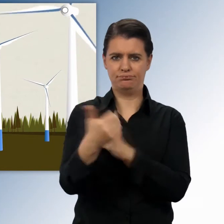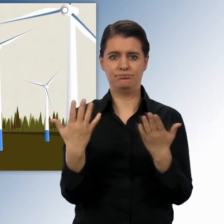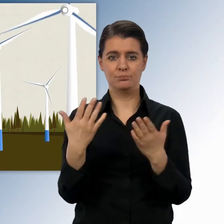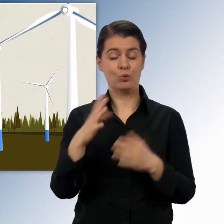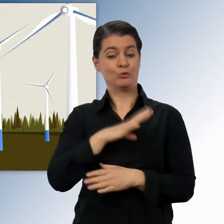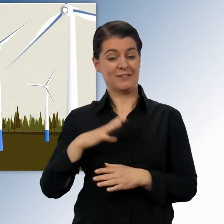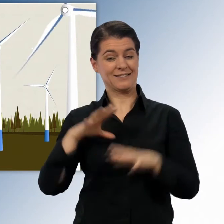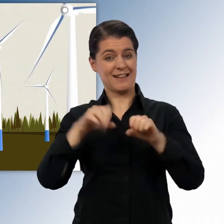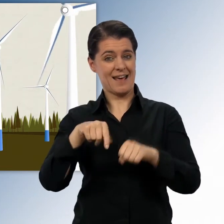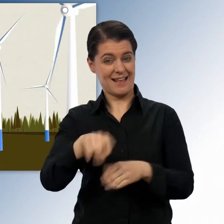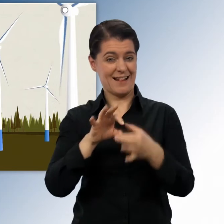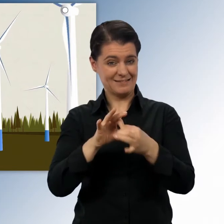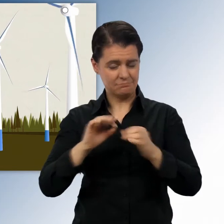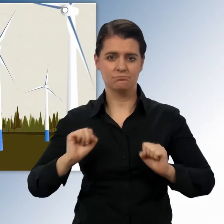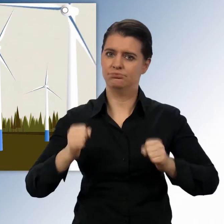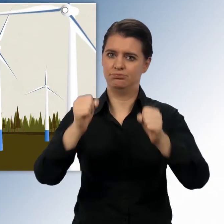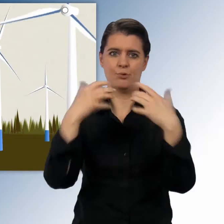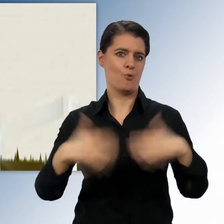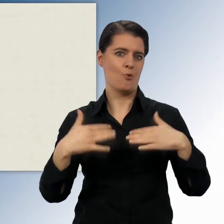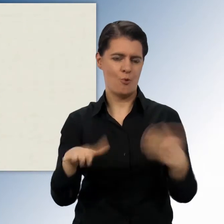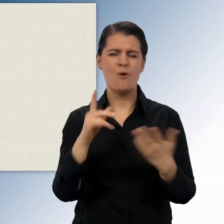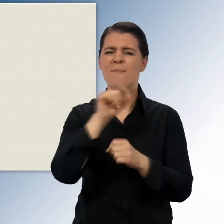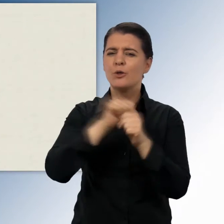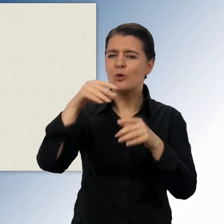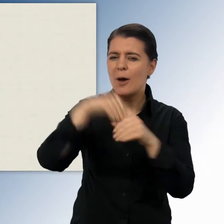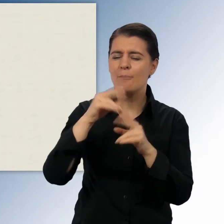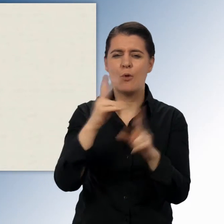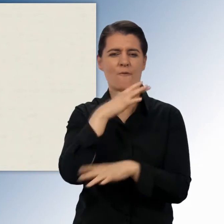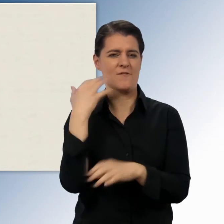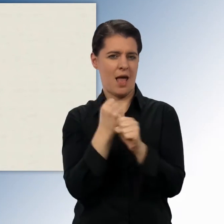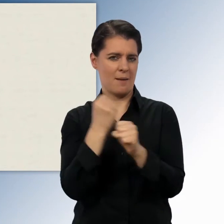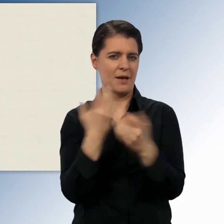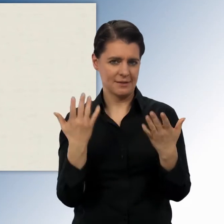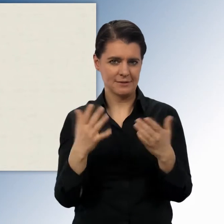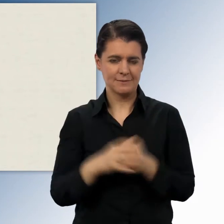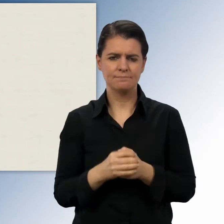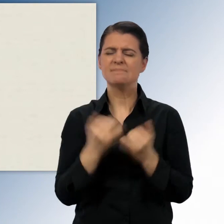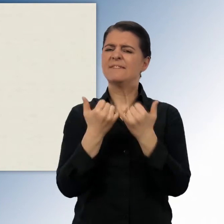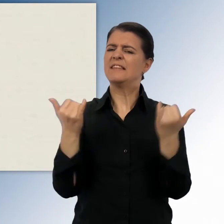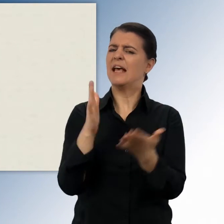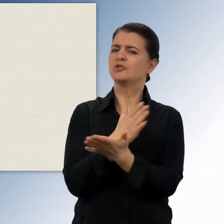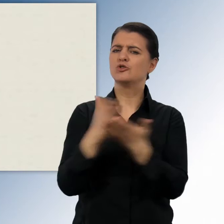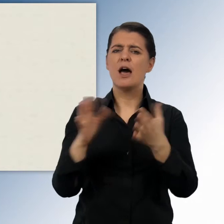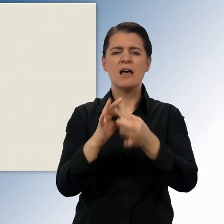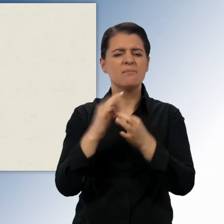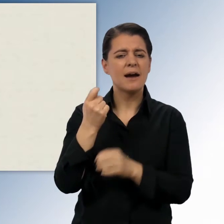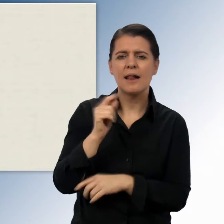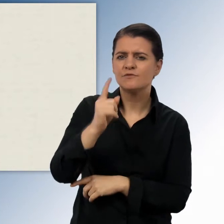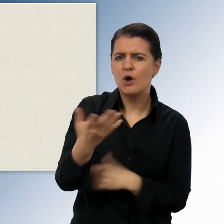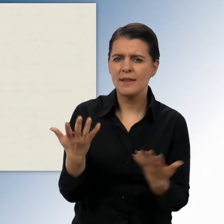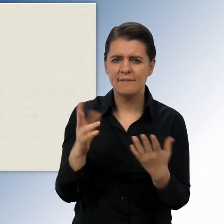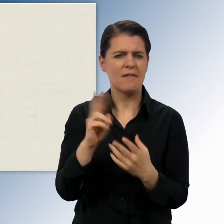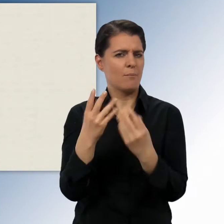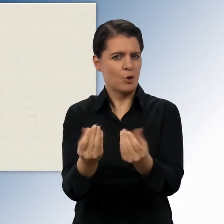Sachsen-Anhalt ist hier sehr engagiert. Doch es gibt noch viel zu tun. Aber wie wählt man aus, wo das Geld